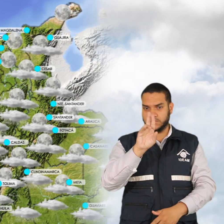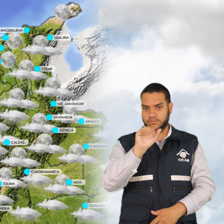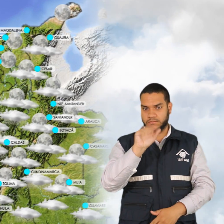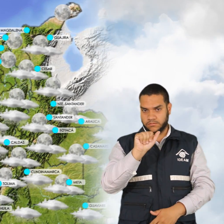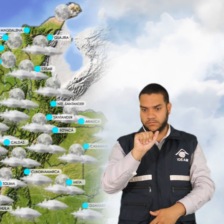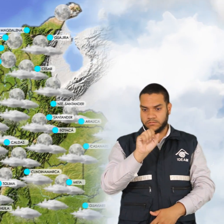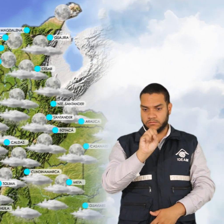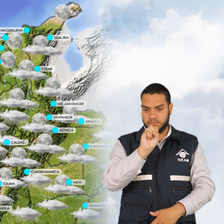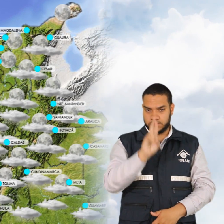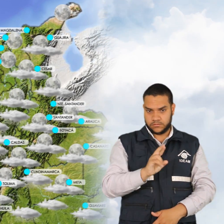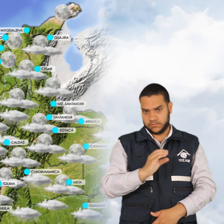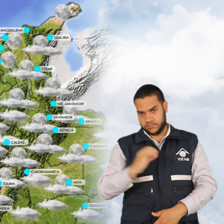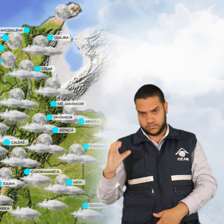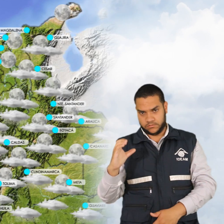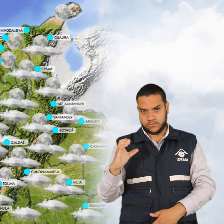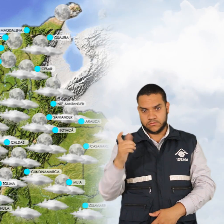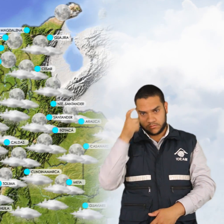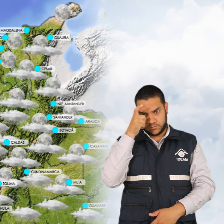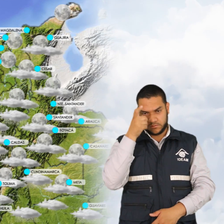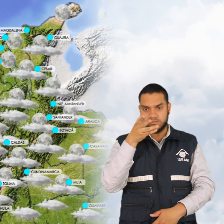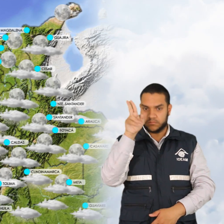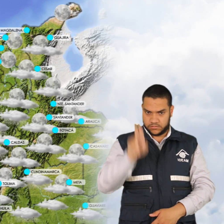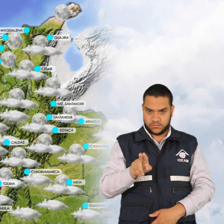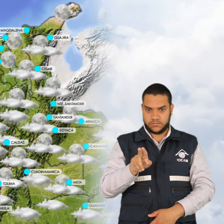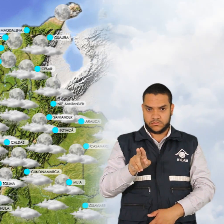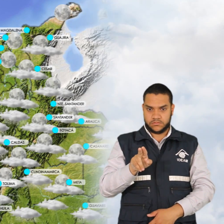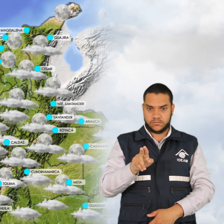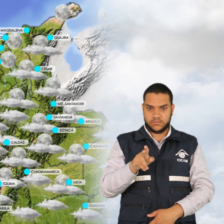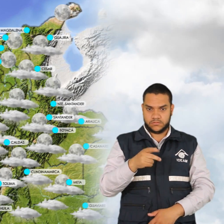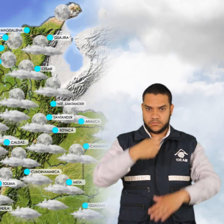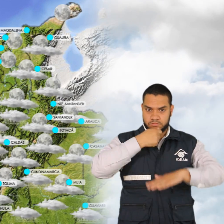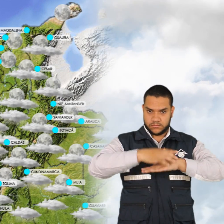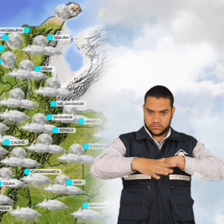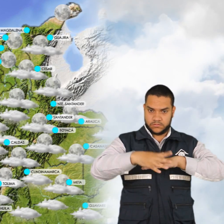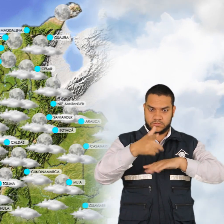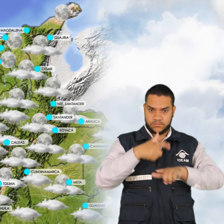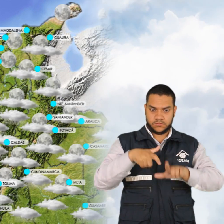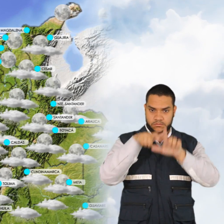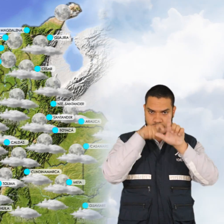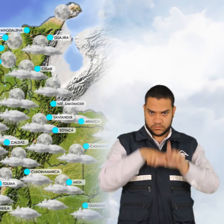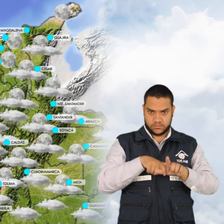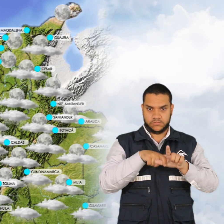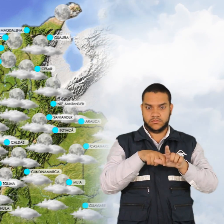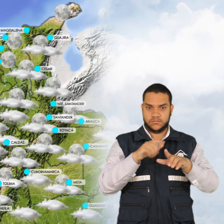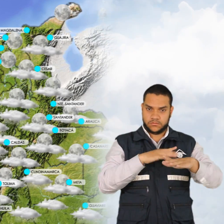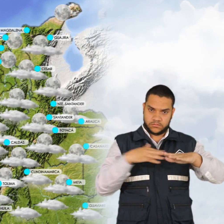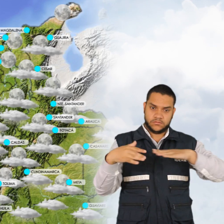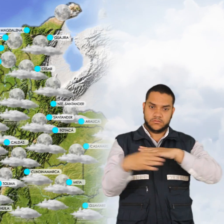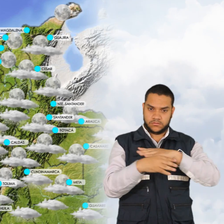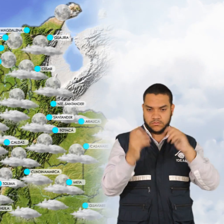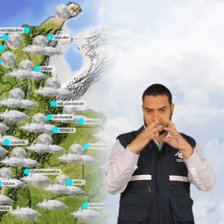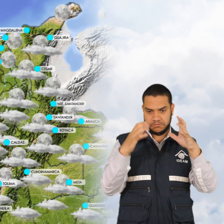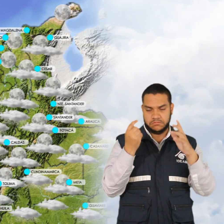y suroccidente de Córdoba y de Sucre. Mientras que para el centro del litoral y península en la Guajira con cielo ligeramente nublado, salvo